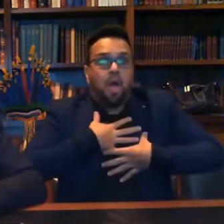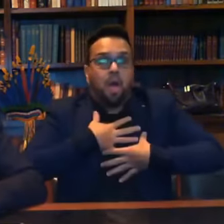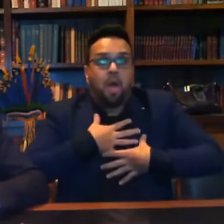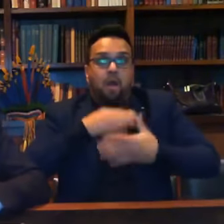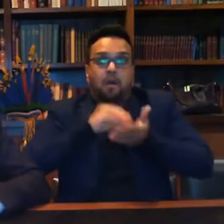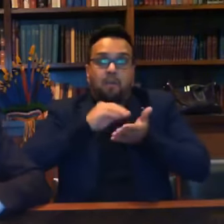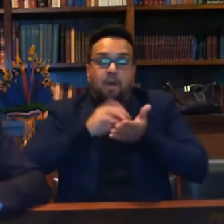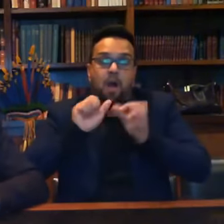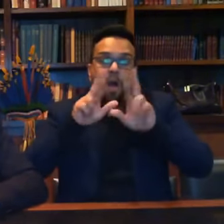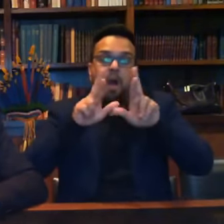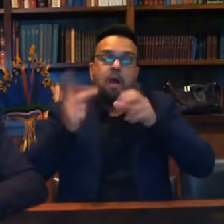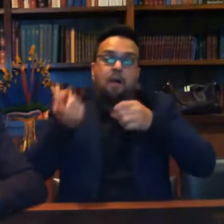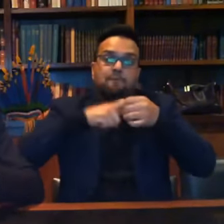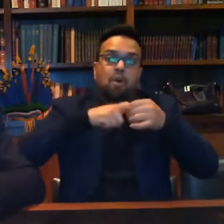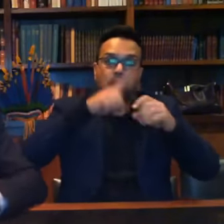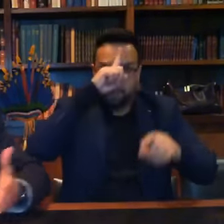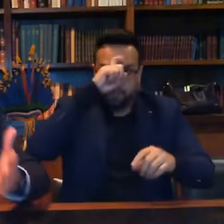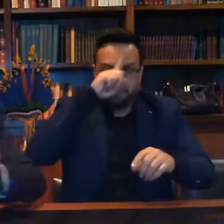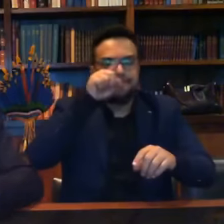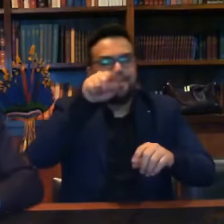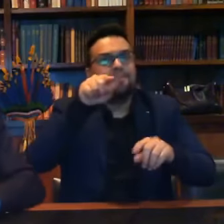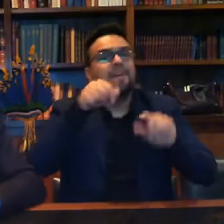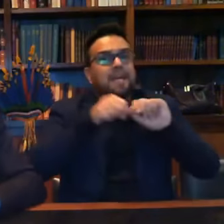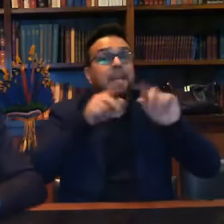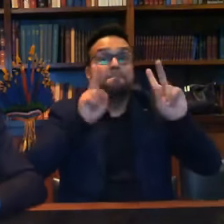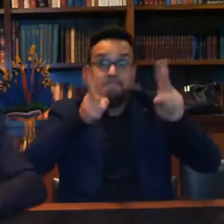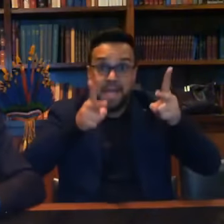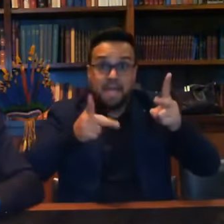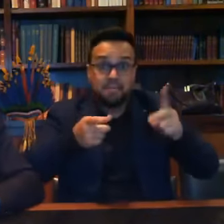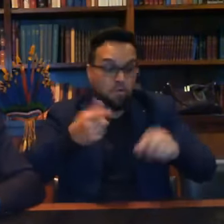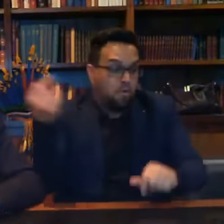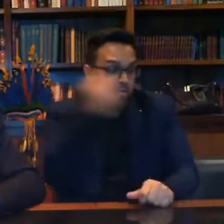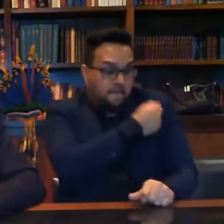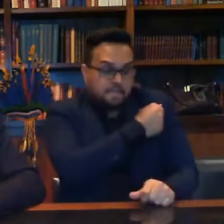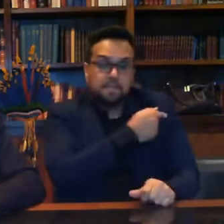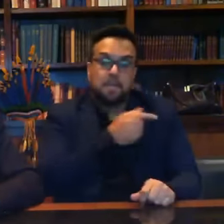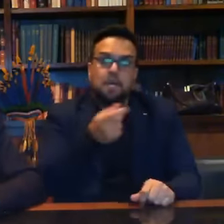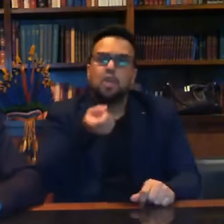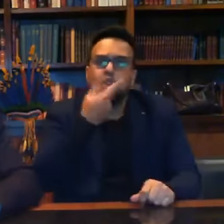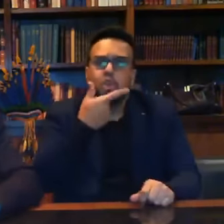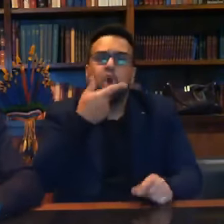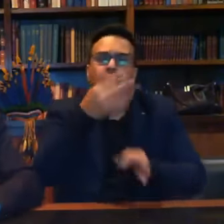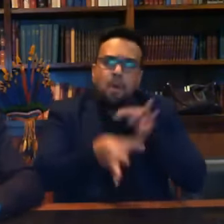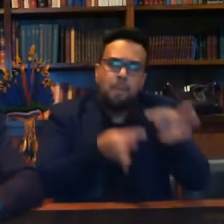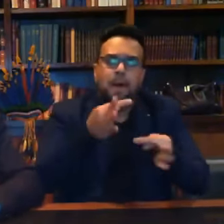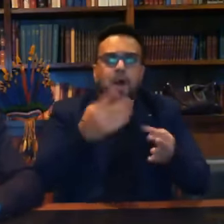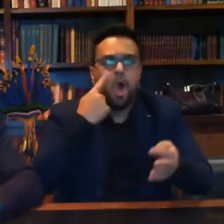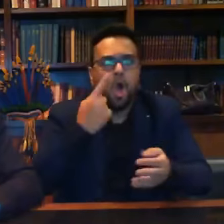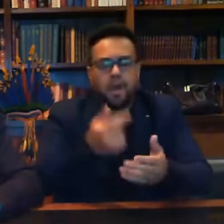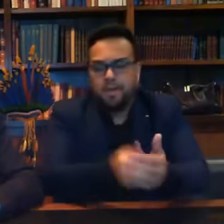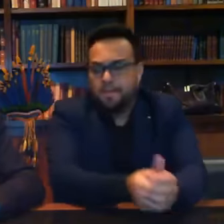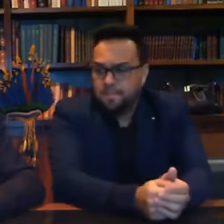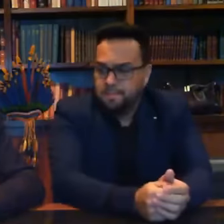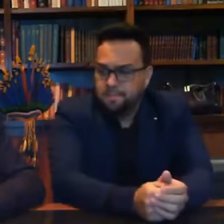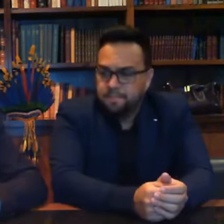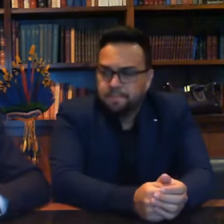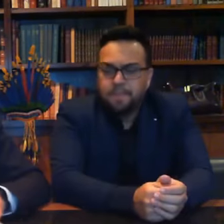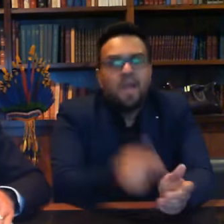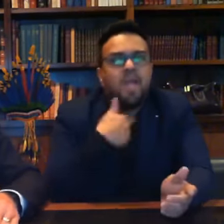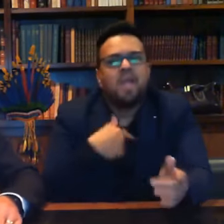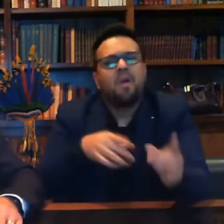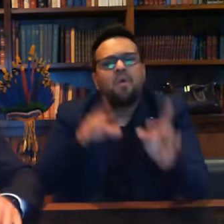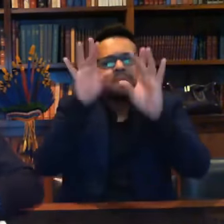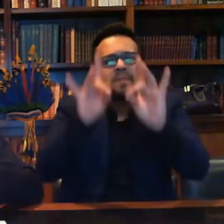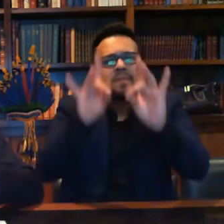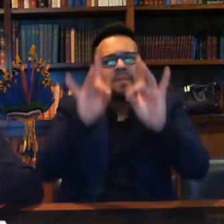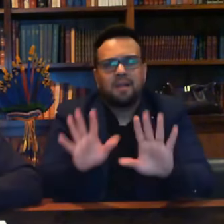Procure fazer um tratamento complementar, mesmo vacinado, que nós vimos aqui, eu não quero entrar em detalhes,